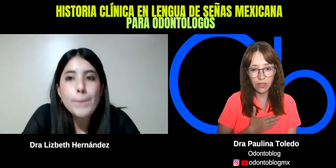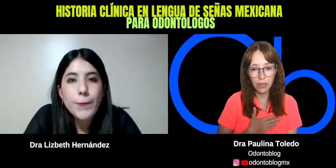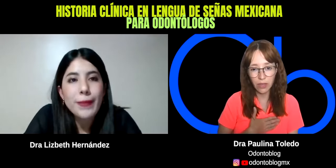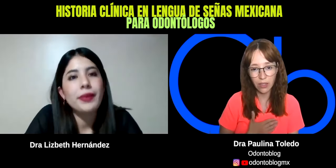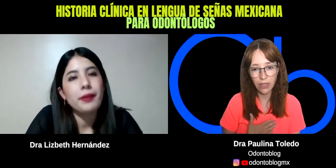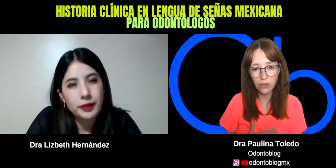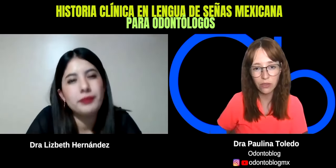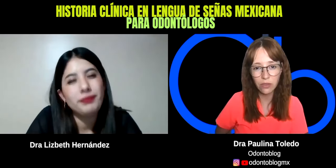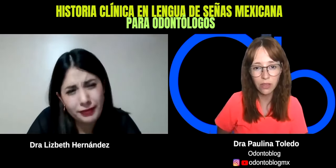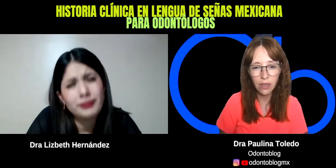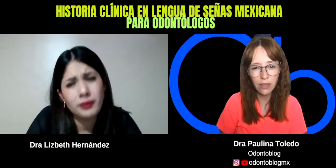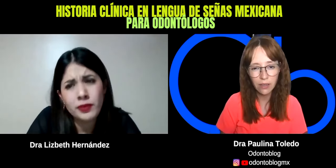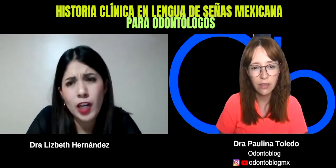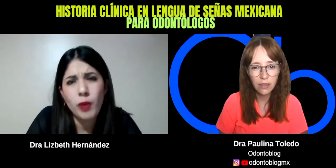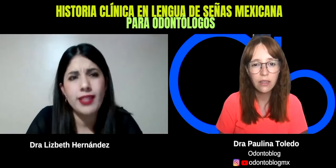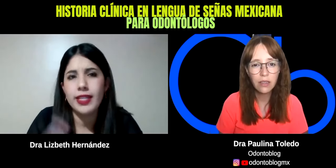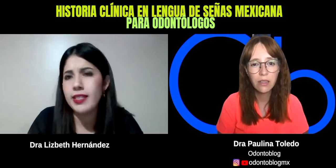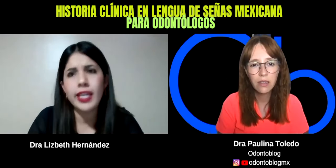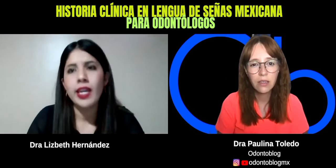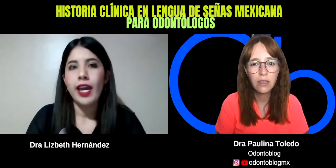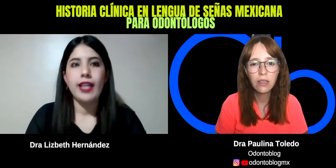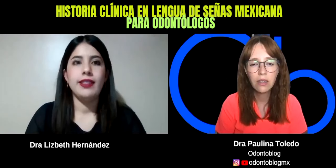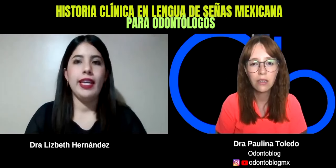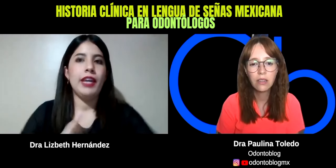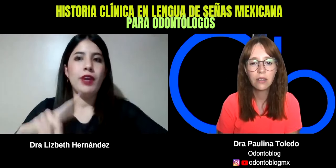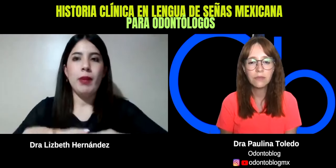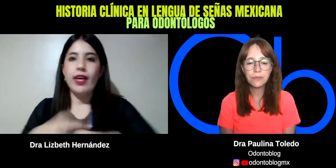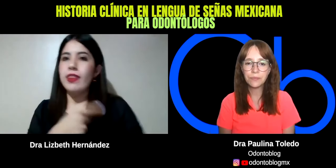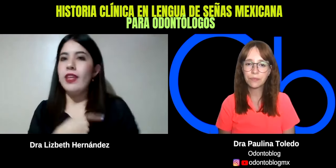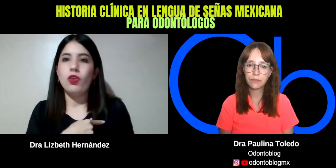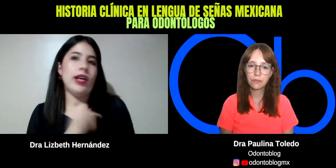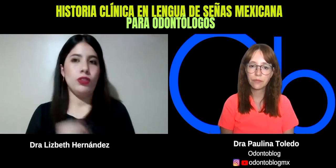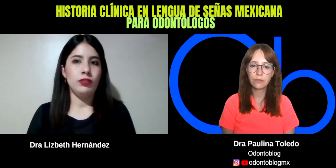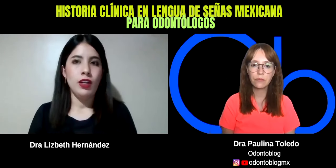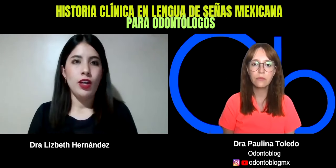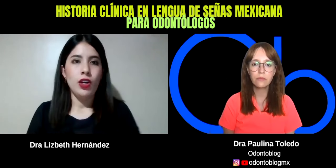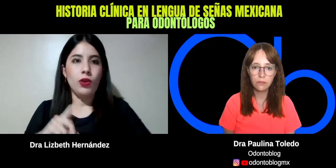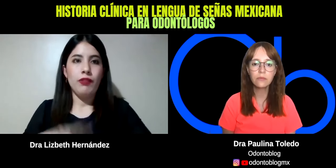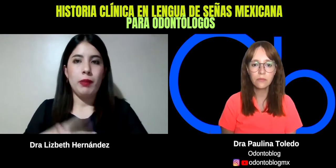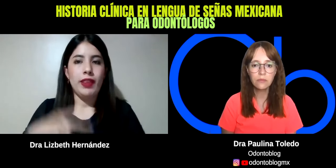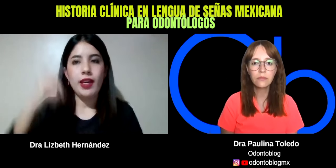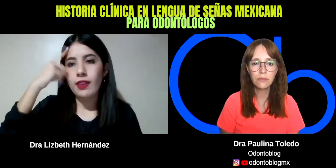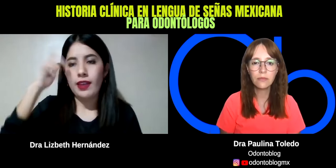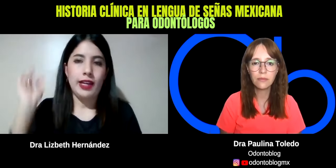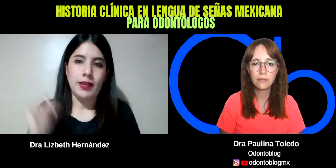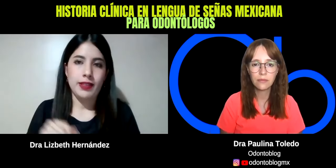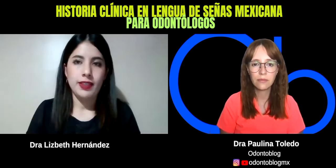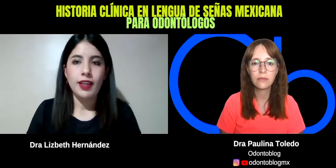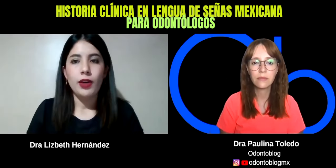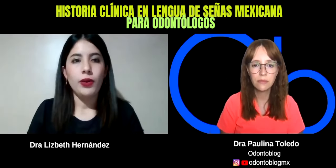y se va a tocar el corazón. Ajá. Sí, va a decir, sí, este, enfermedad del corazón, o enfermedad de la cabeza, o